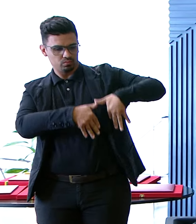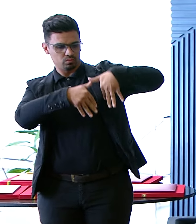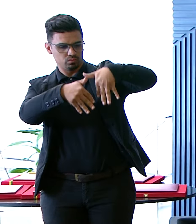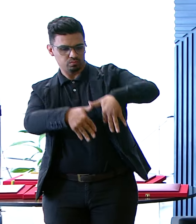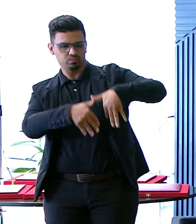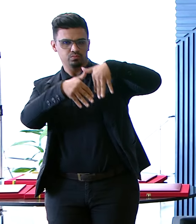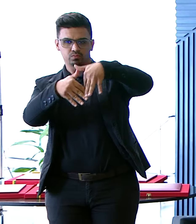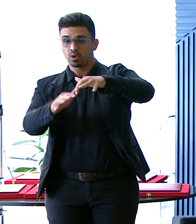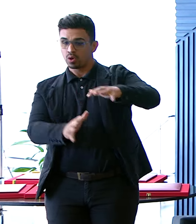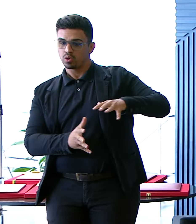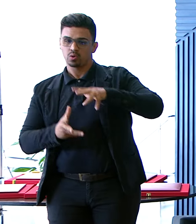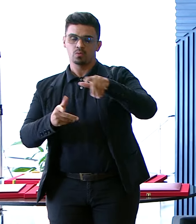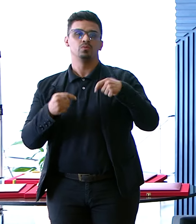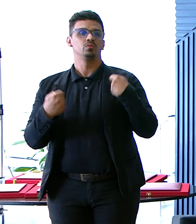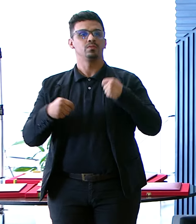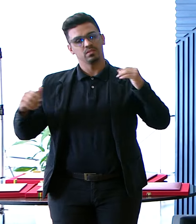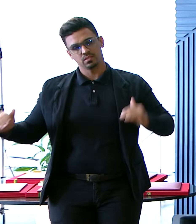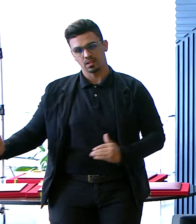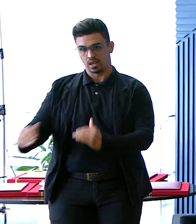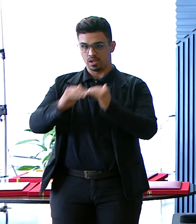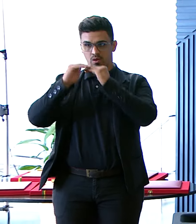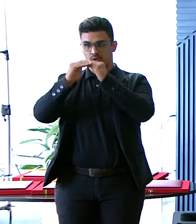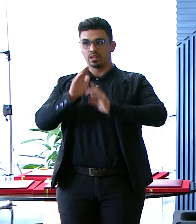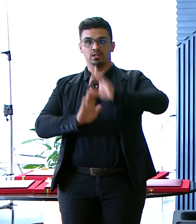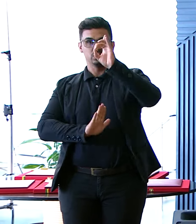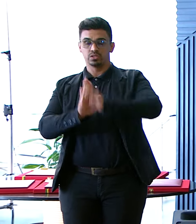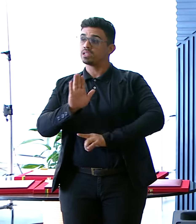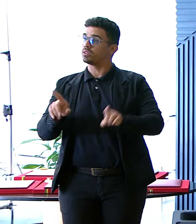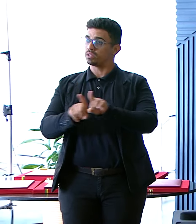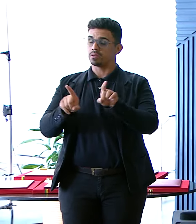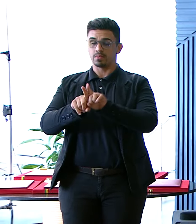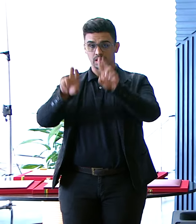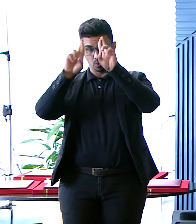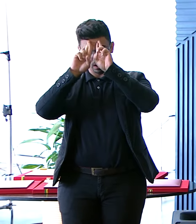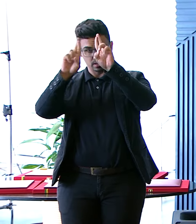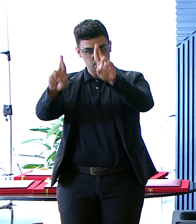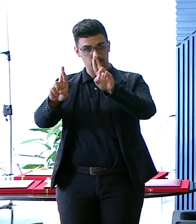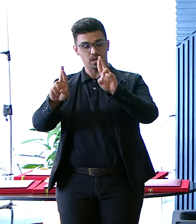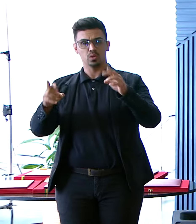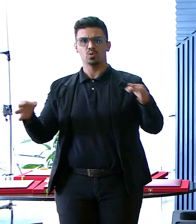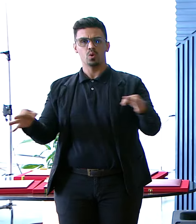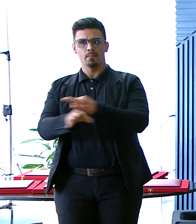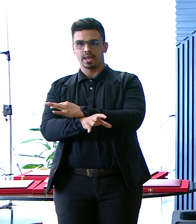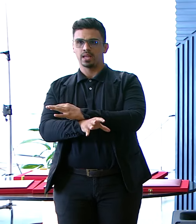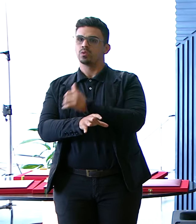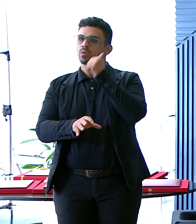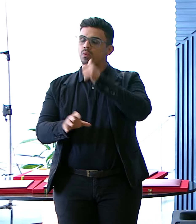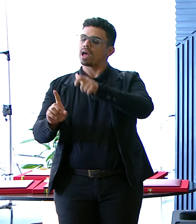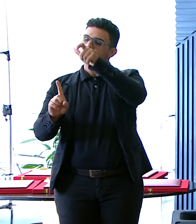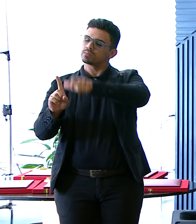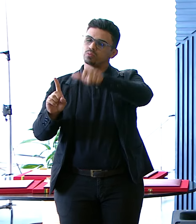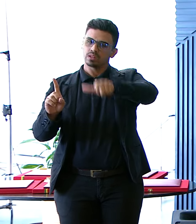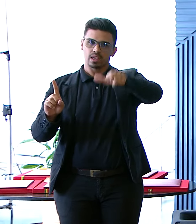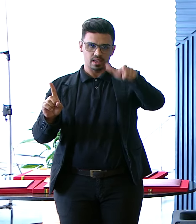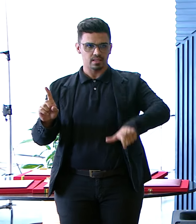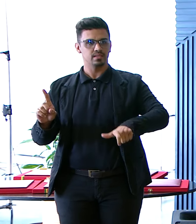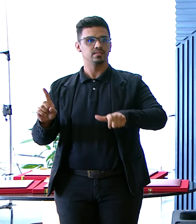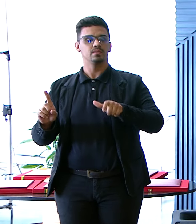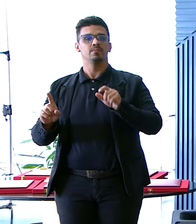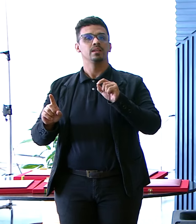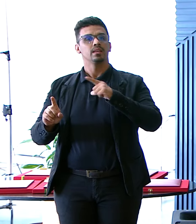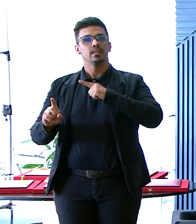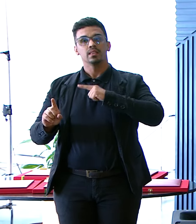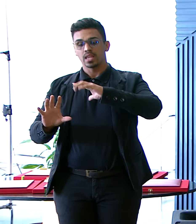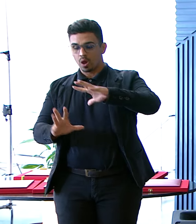Deve ser Pela igualdade de direitos E sobretudo Pelo respeito pleno Às mulheres Para que seja Um